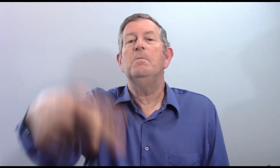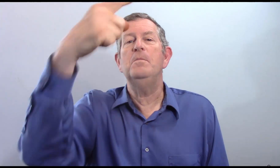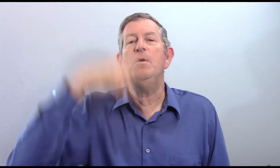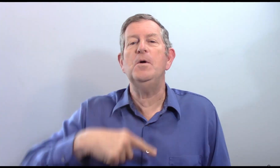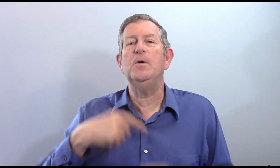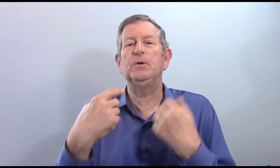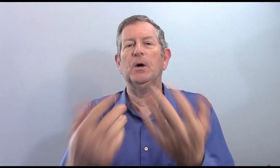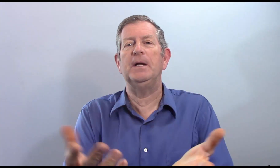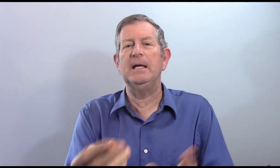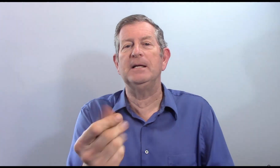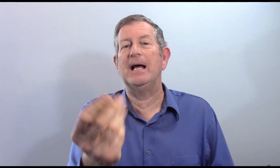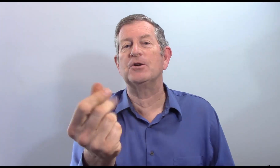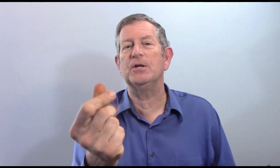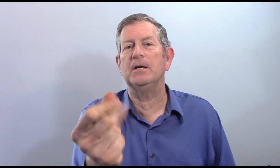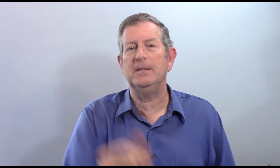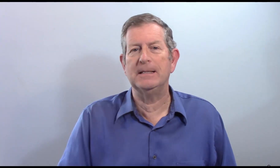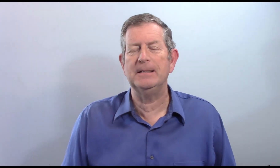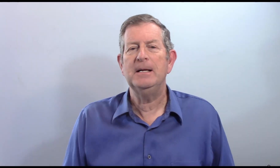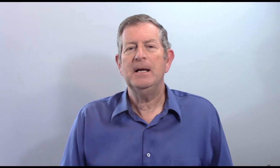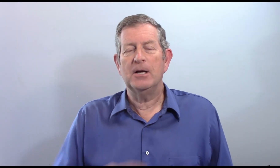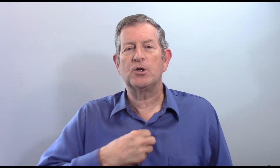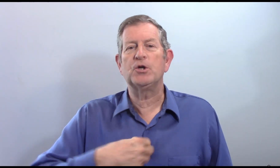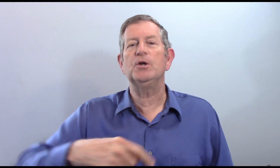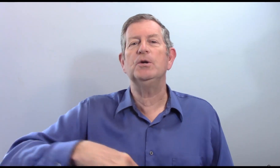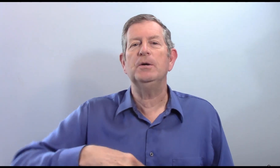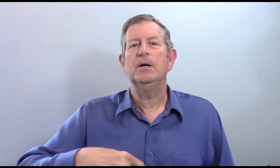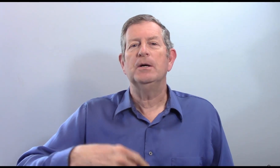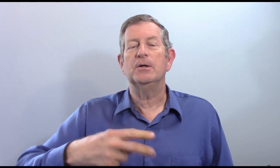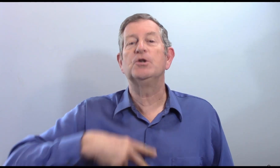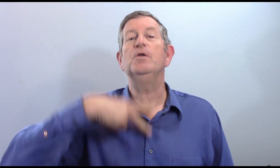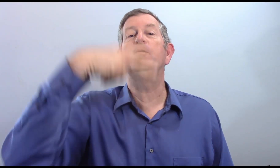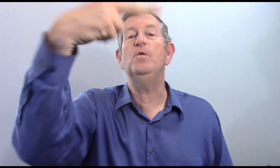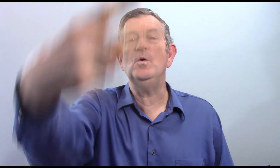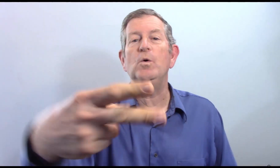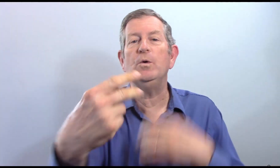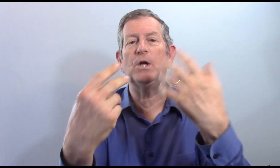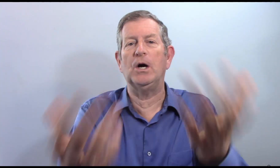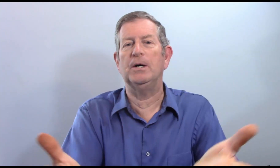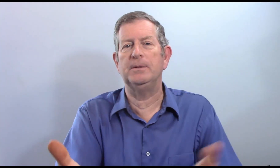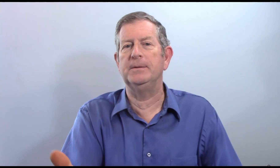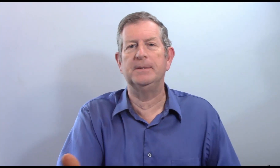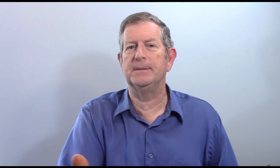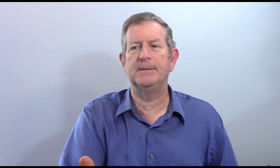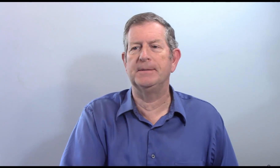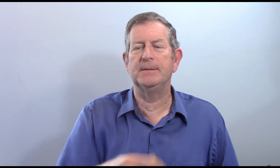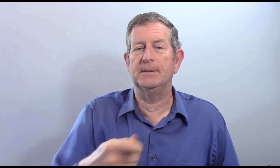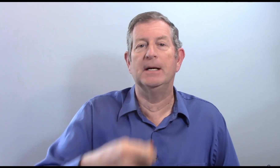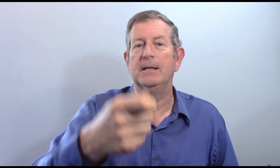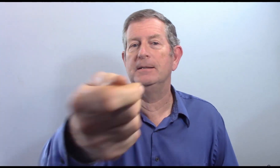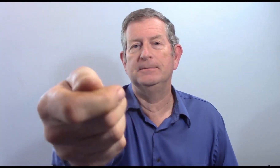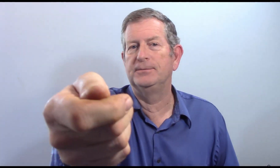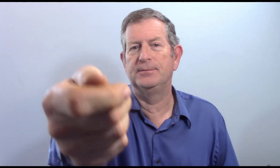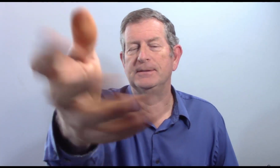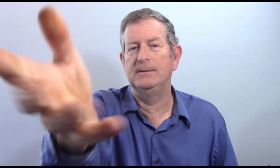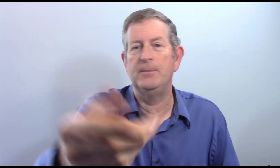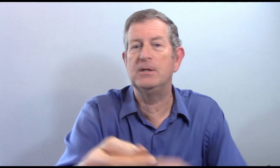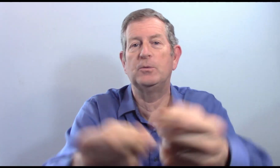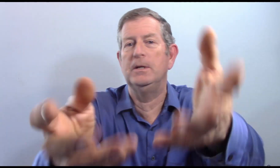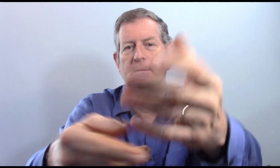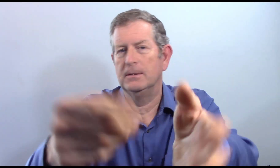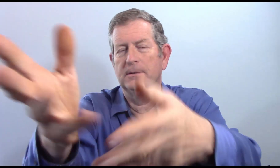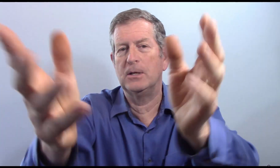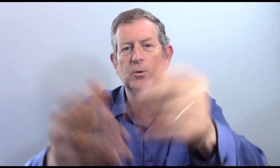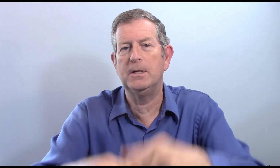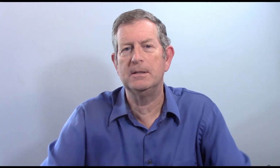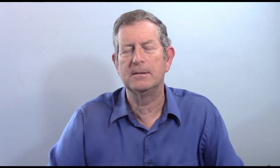vous me donnez de l'argent, je vous donne des